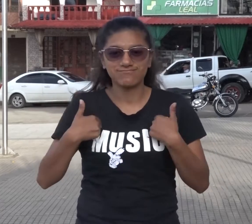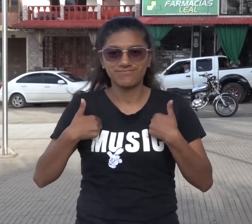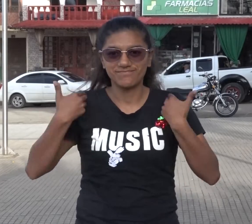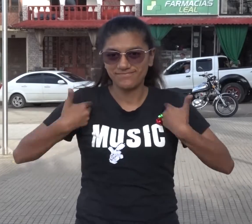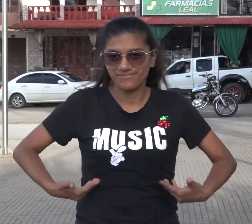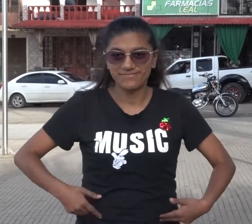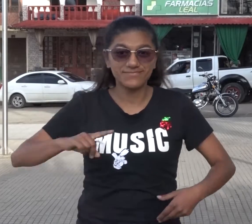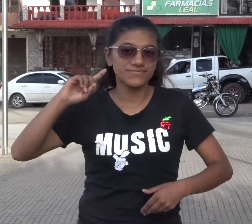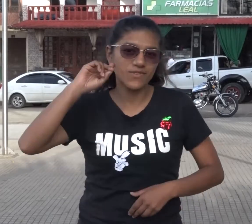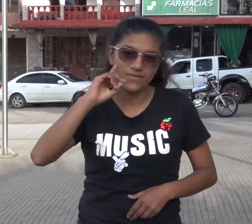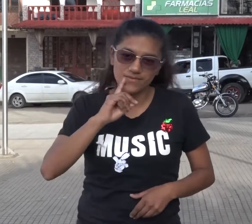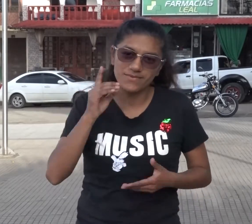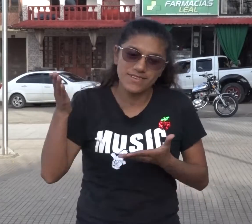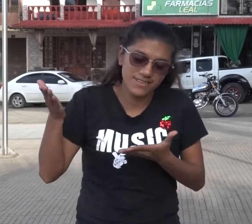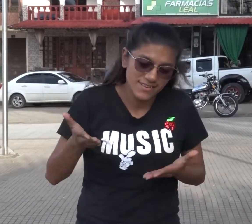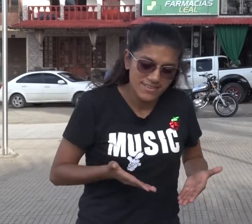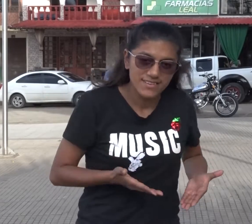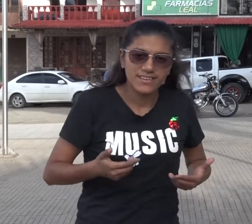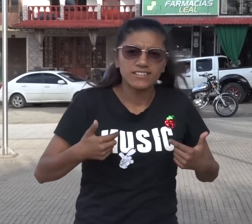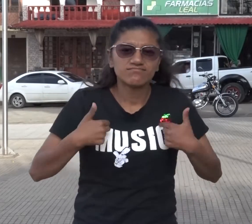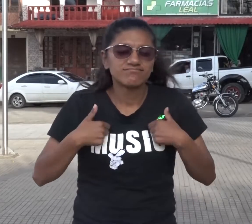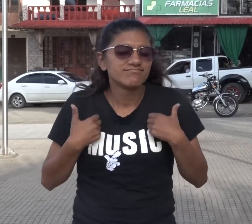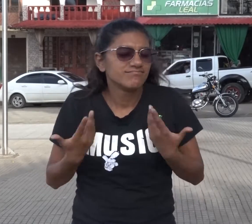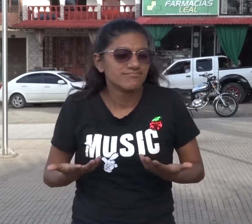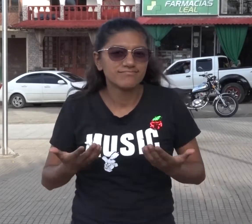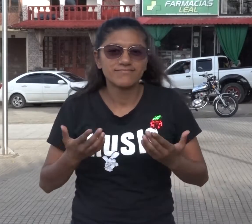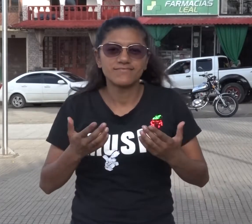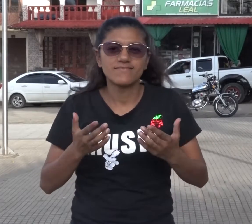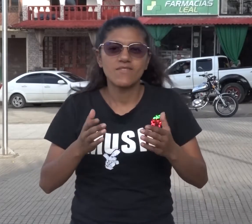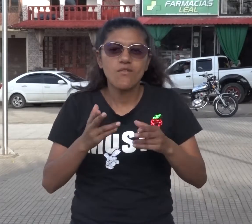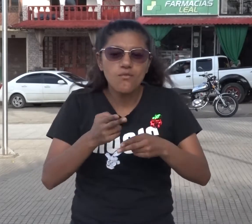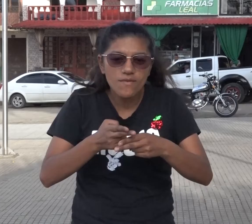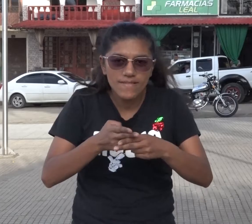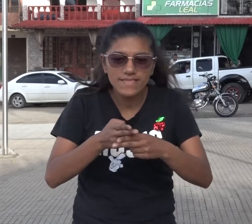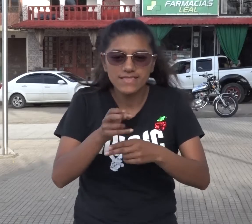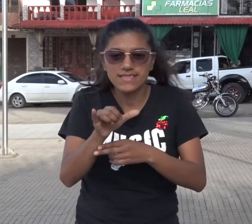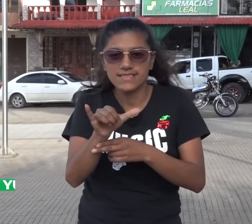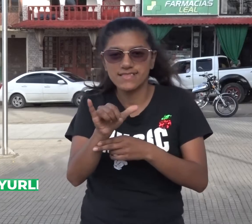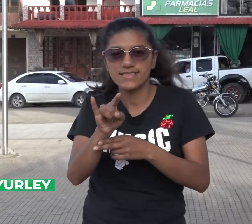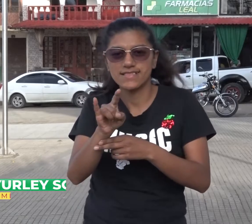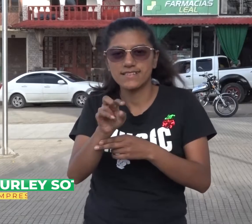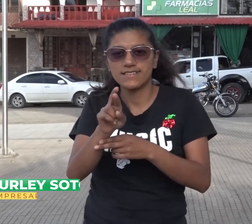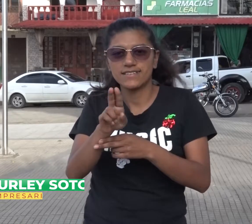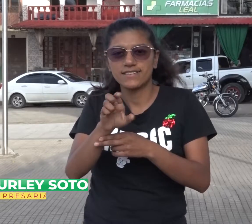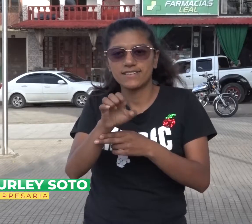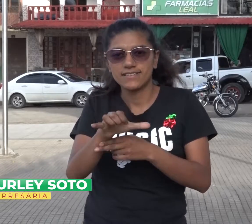Hola, yo soy sorda, mi nombre es Yurley,